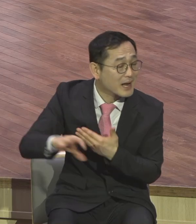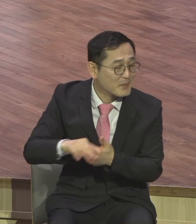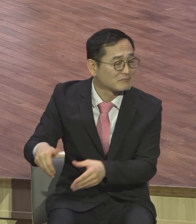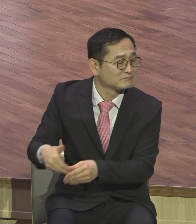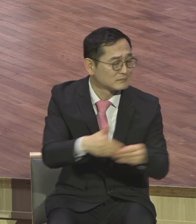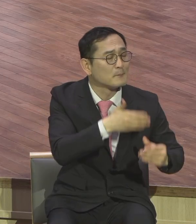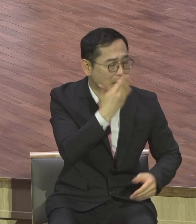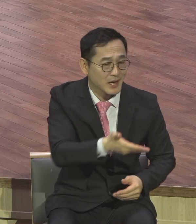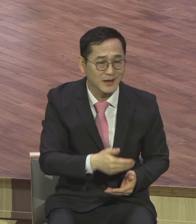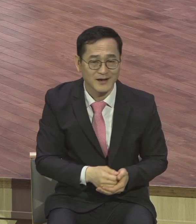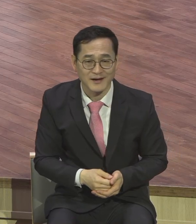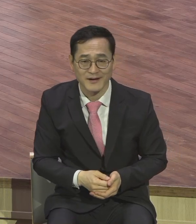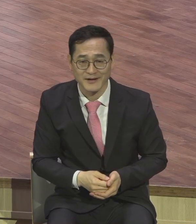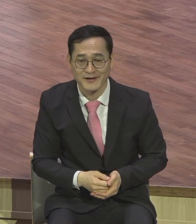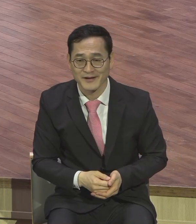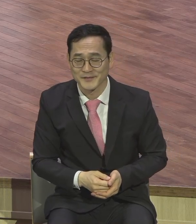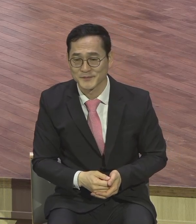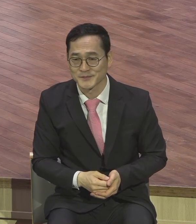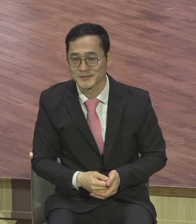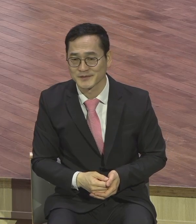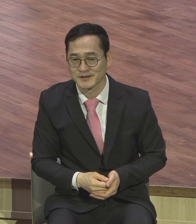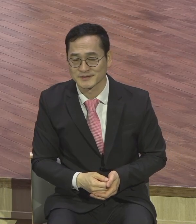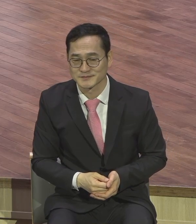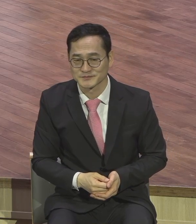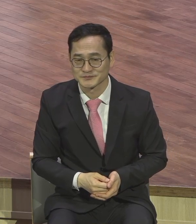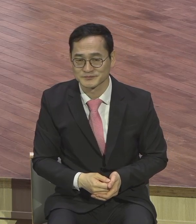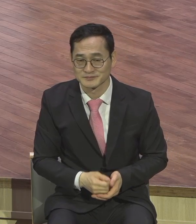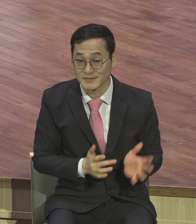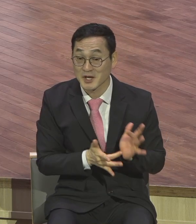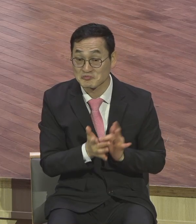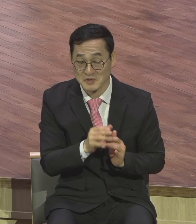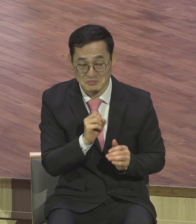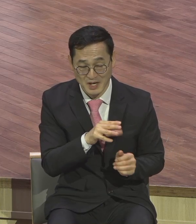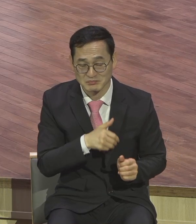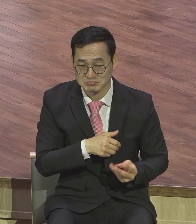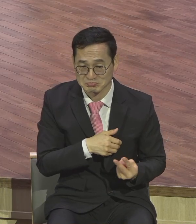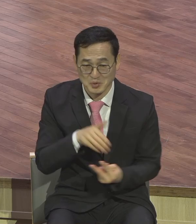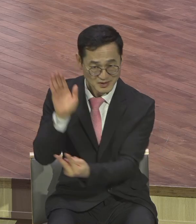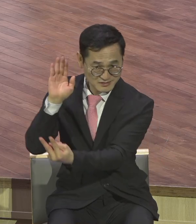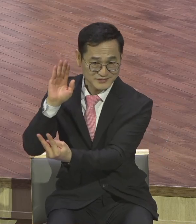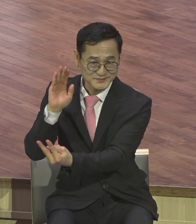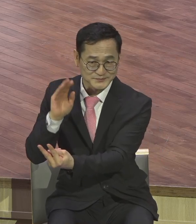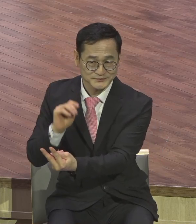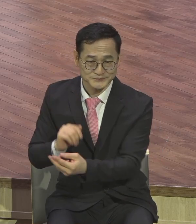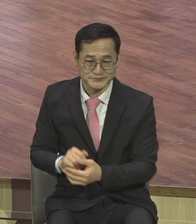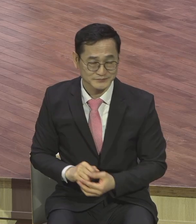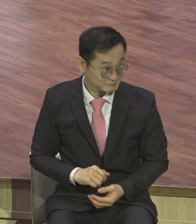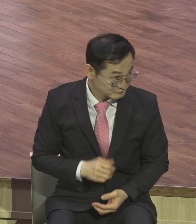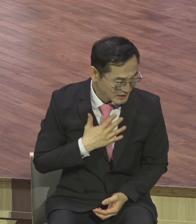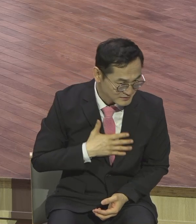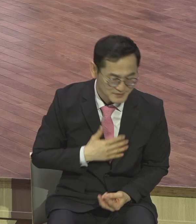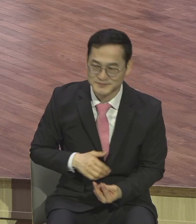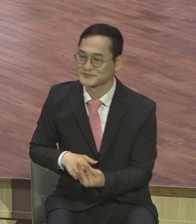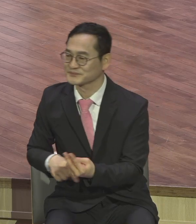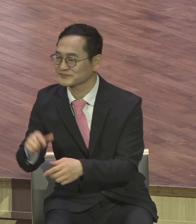이 말만 하면 즉시 보내줄 것이다 예수님 말씀대로 나귀 주인은 그렇게 했습니다